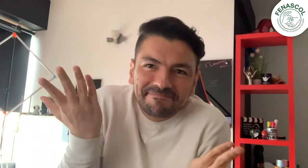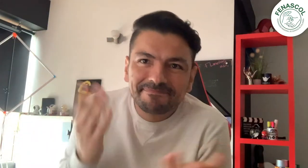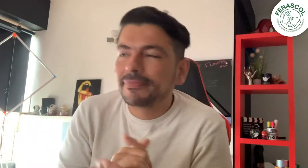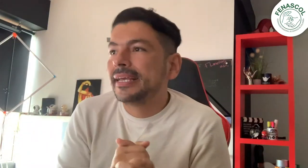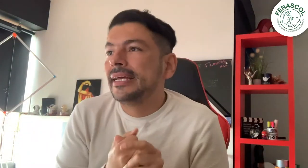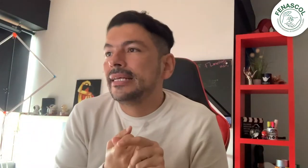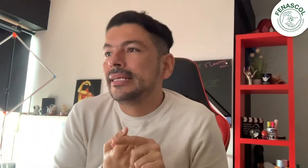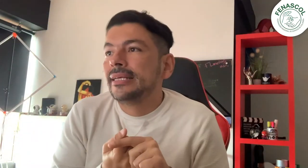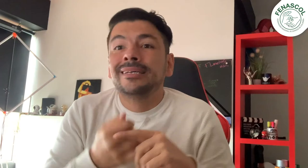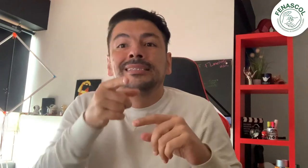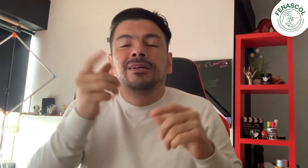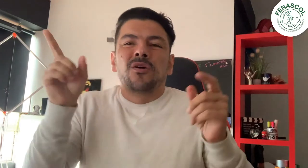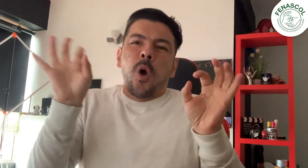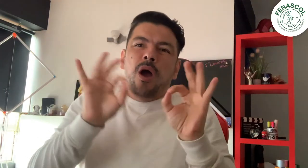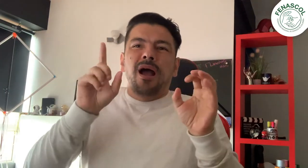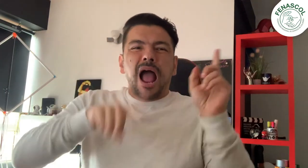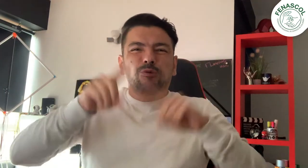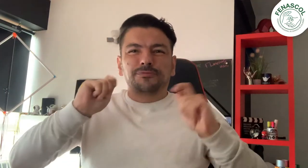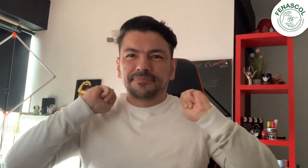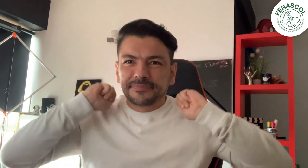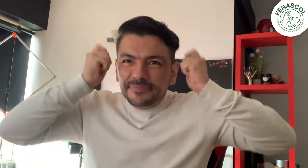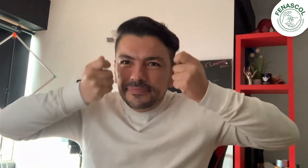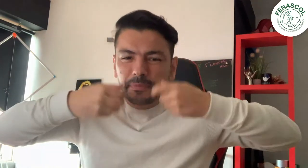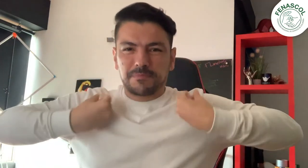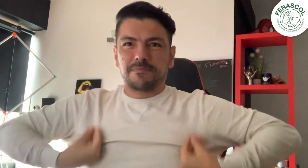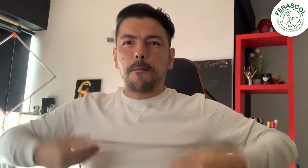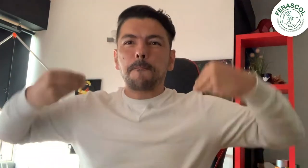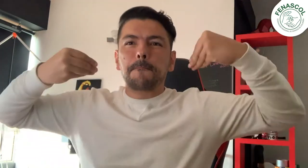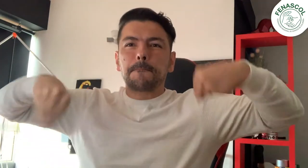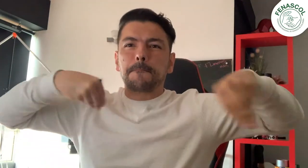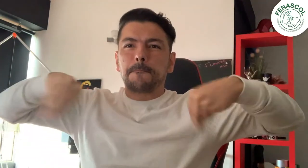También pueden llevar impermeables, si así lo prefieren. Es solo por las dudas.